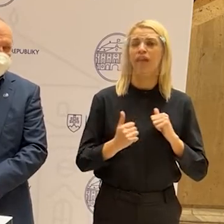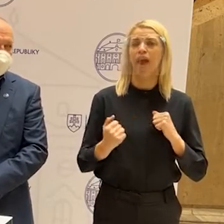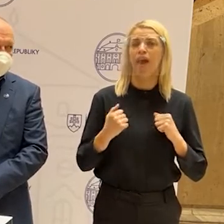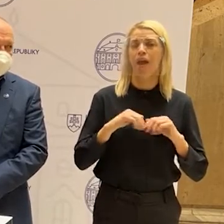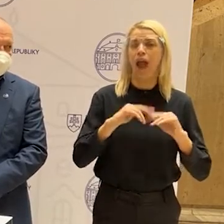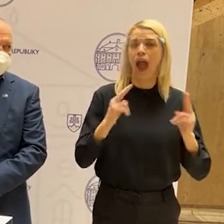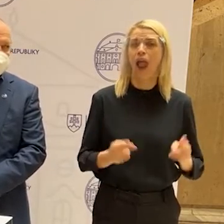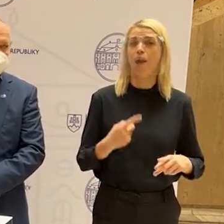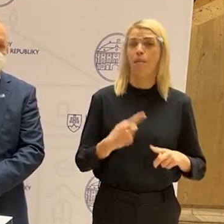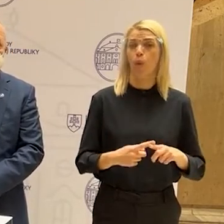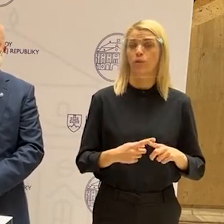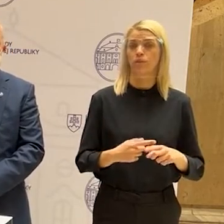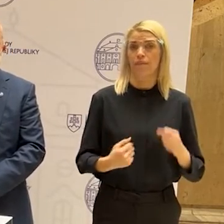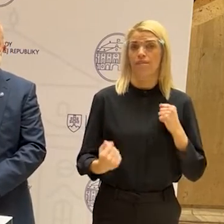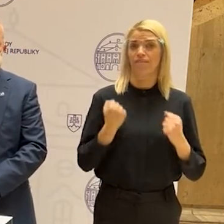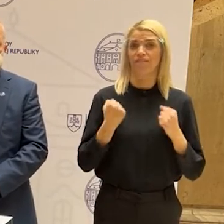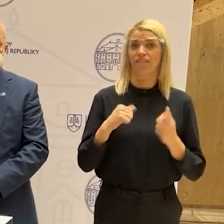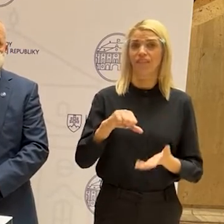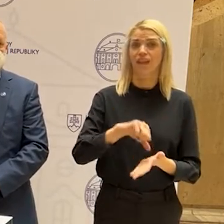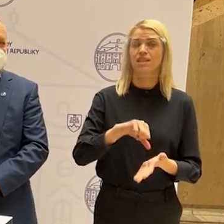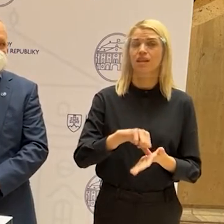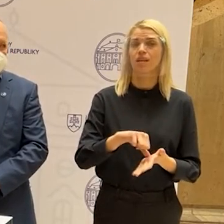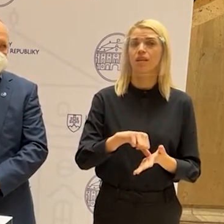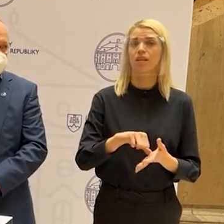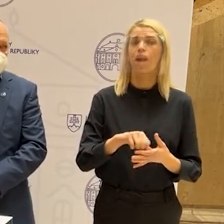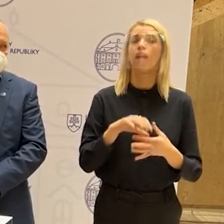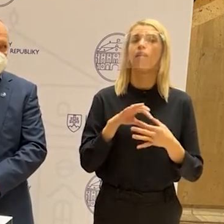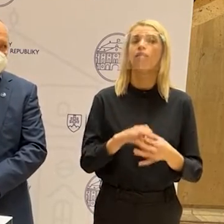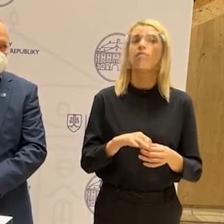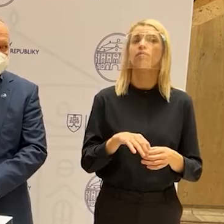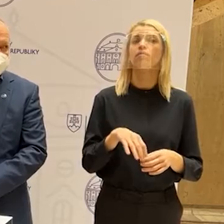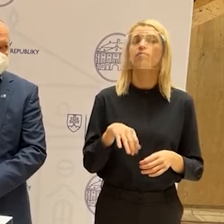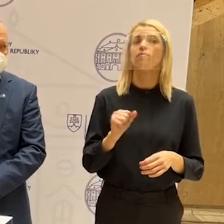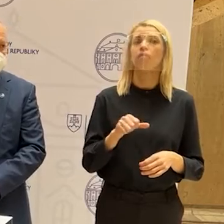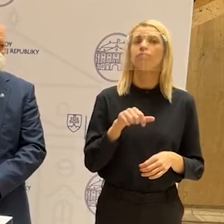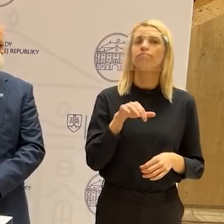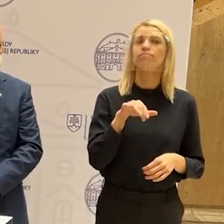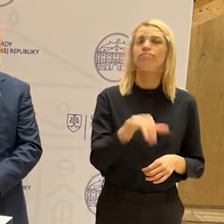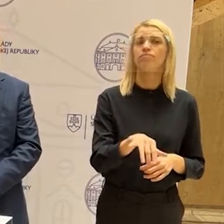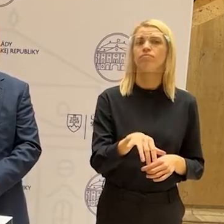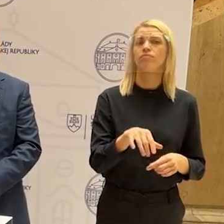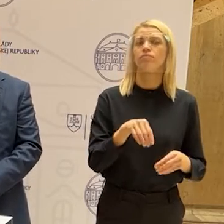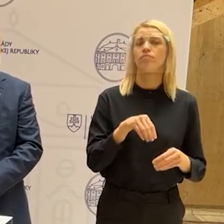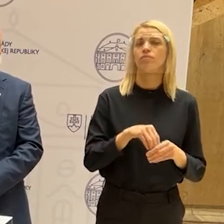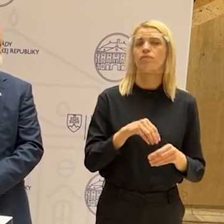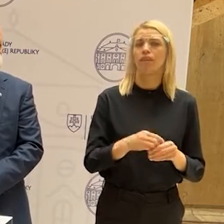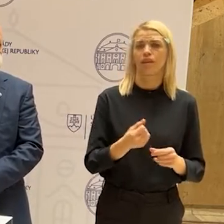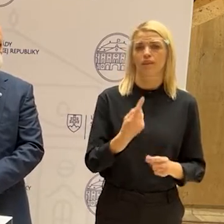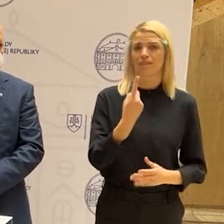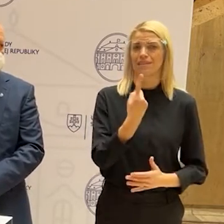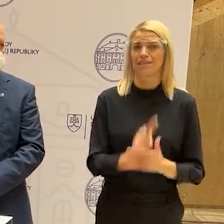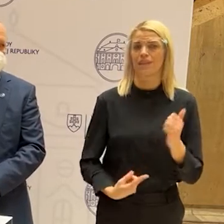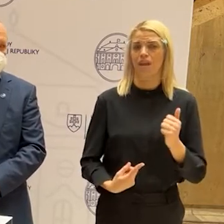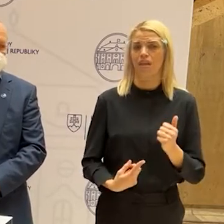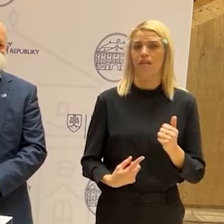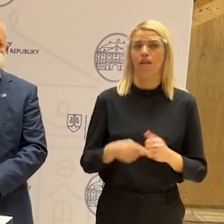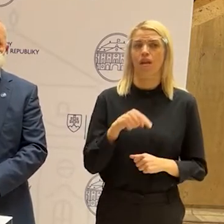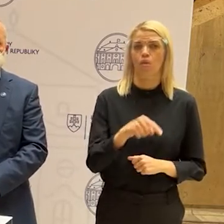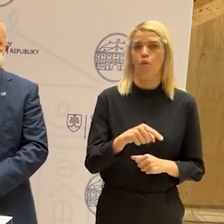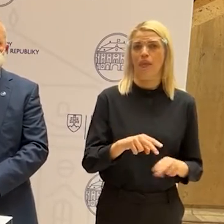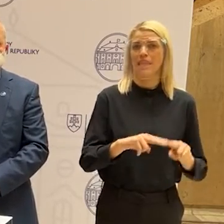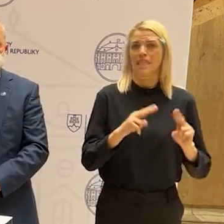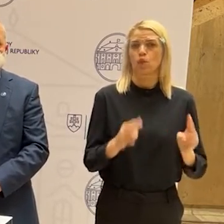hlavne fitness centra, mali reálne veľké straty, pretože to sú funkčné ekonomické